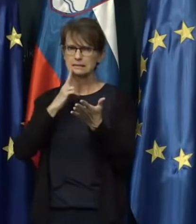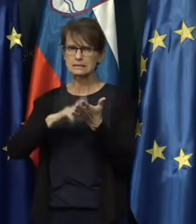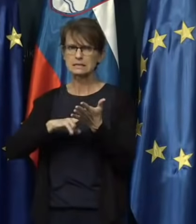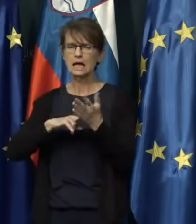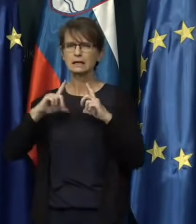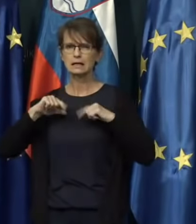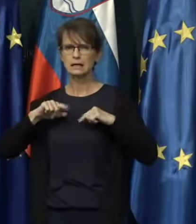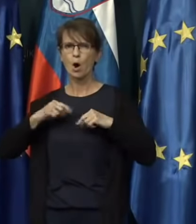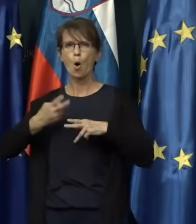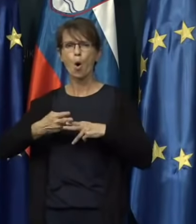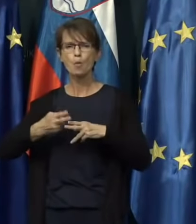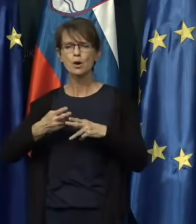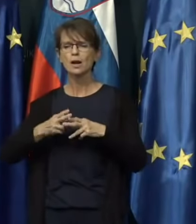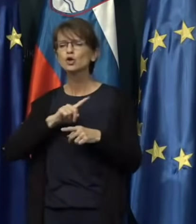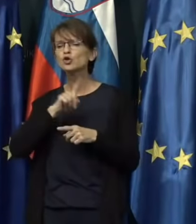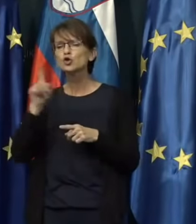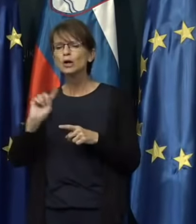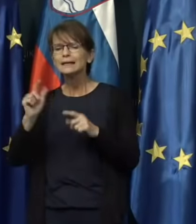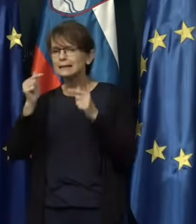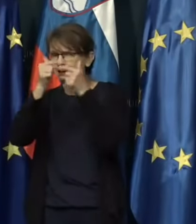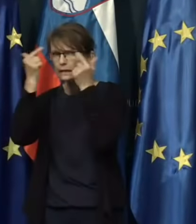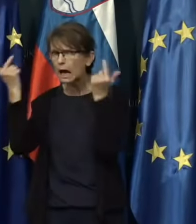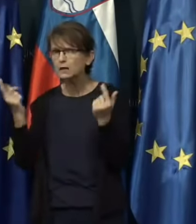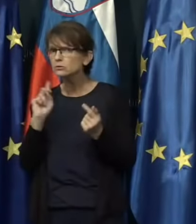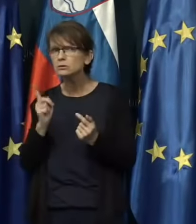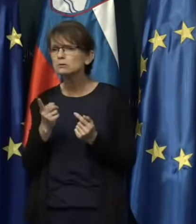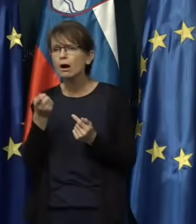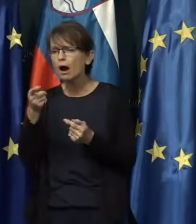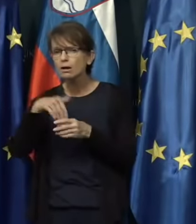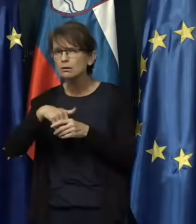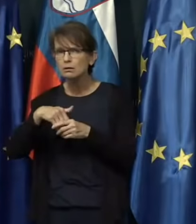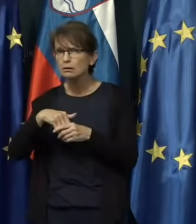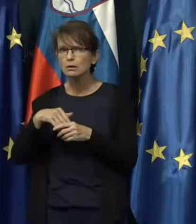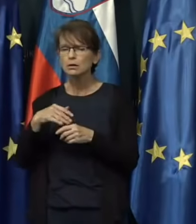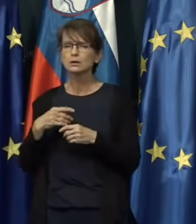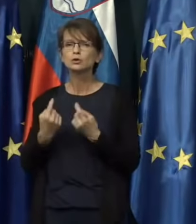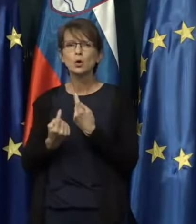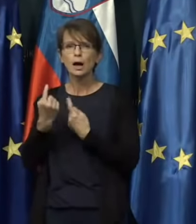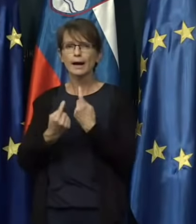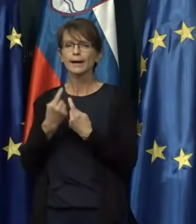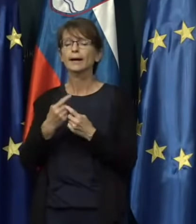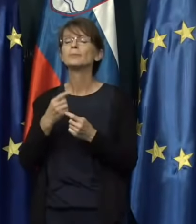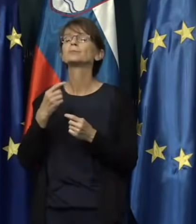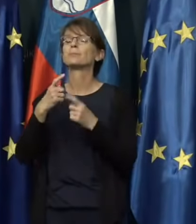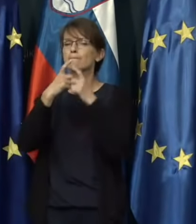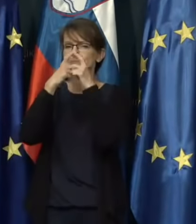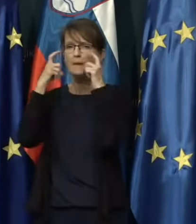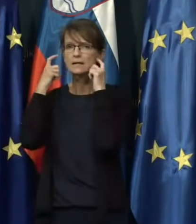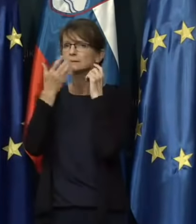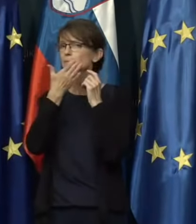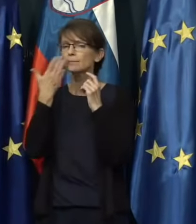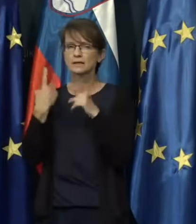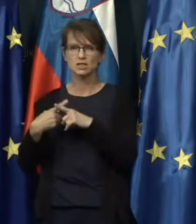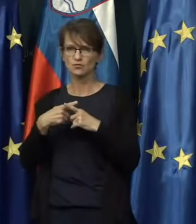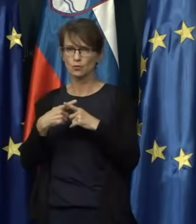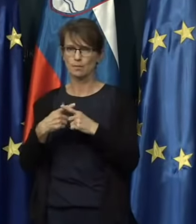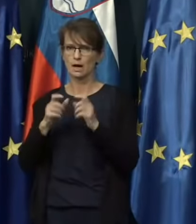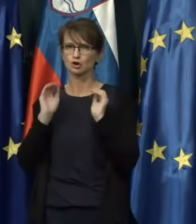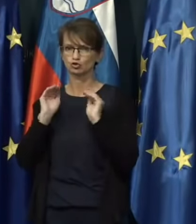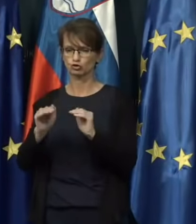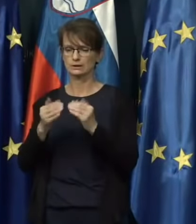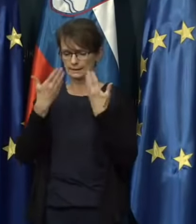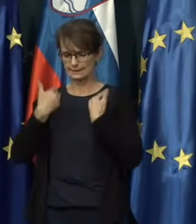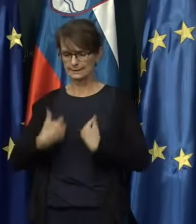obolenja in doktor ni razjasnjeno, zakaj se gre. Tako da maska brez dvoma ščiti sebe in ščiti